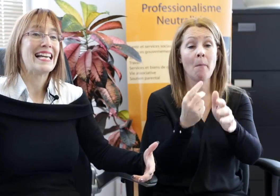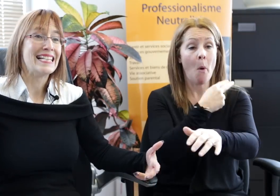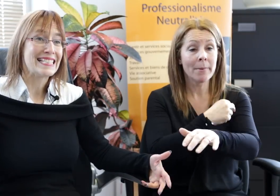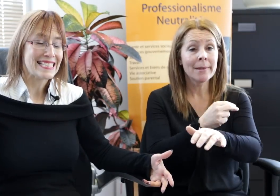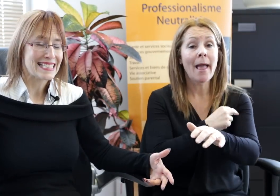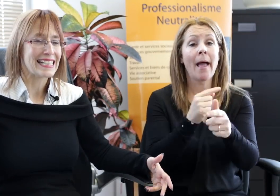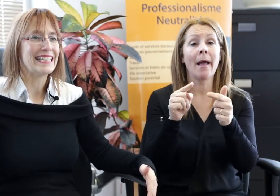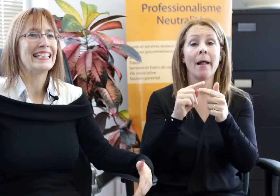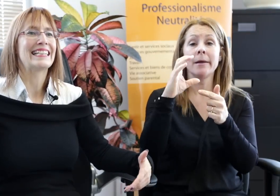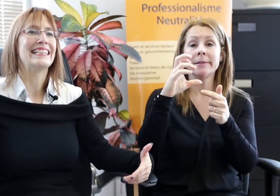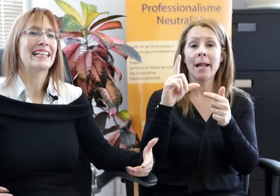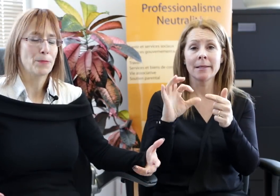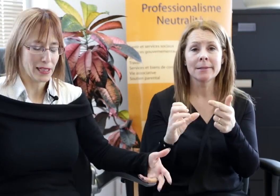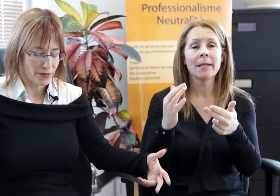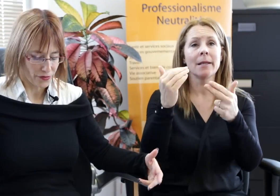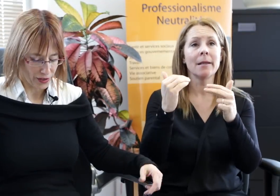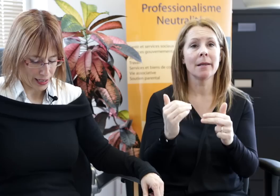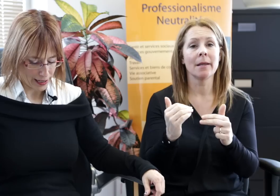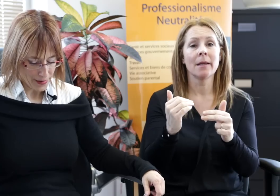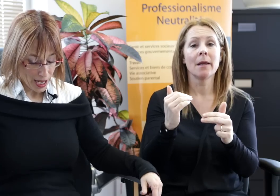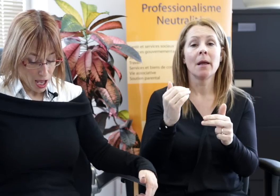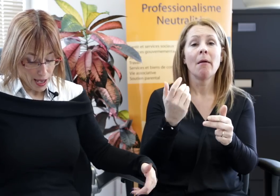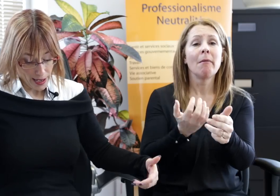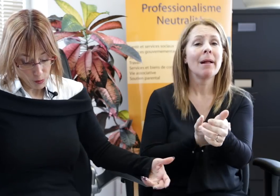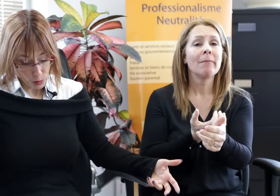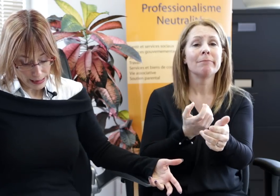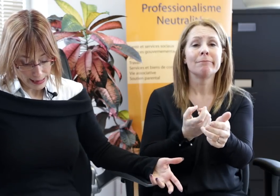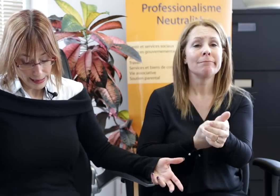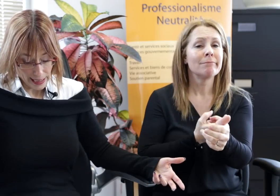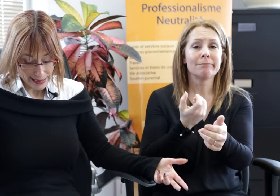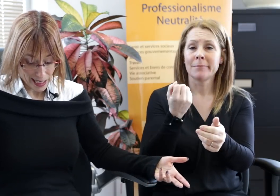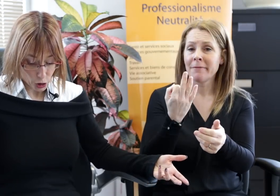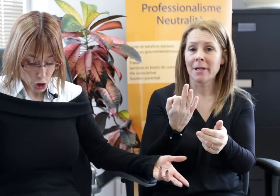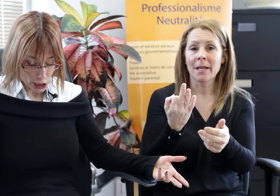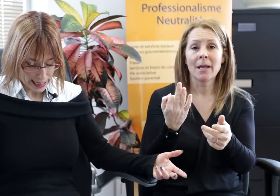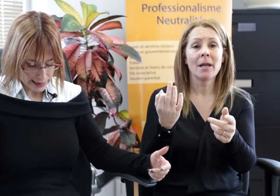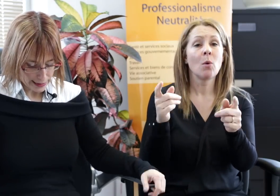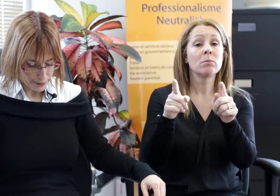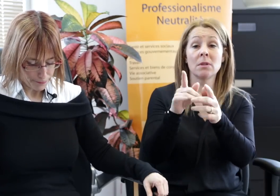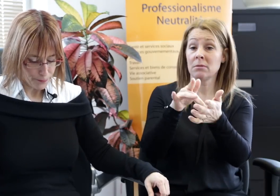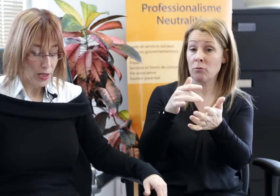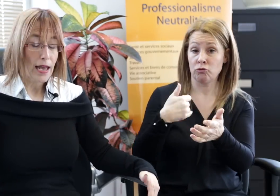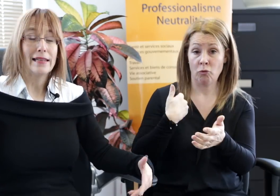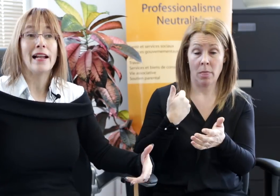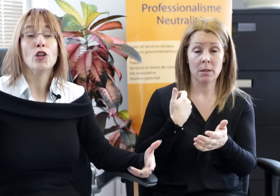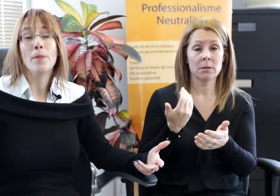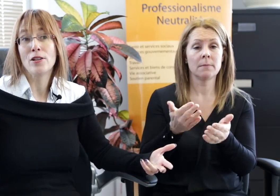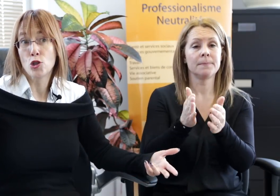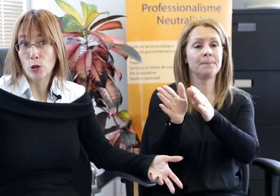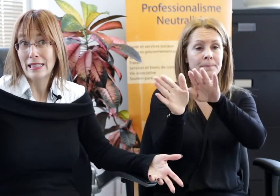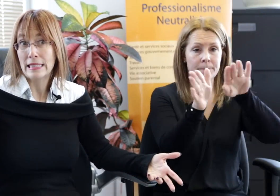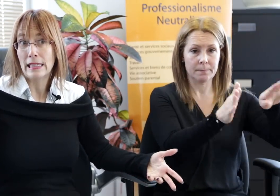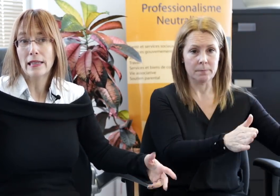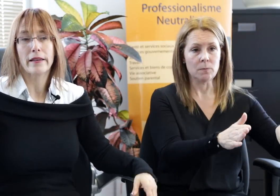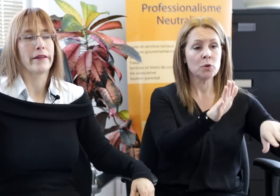CLSC, les cliniques privées, et aussi dans les centres jeunesse. Dans le domaine juridique,